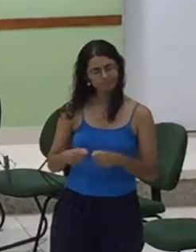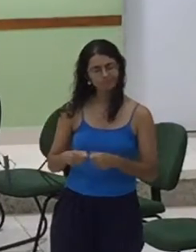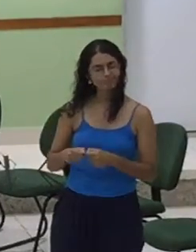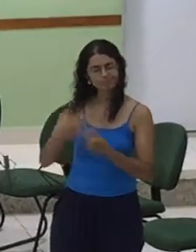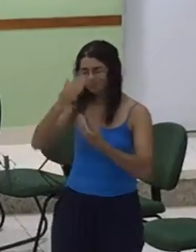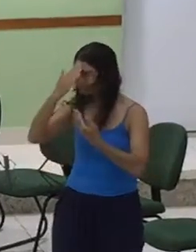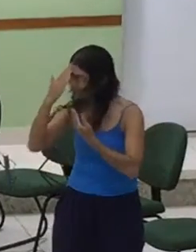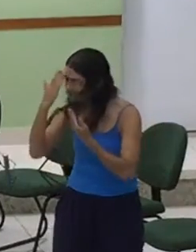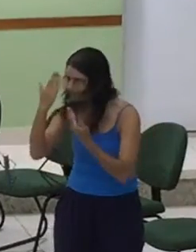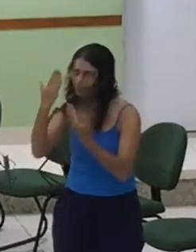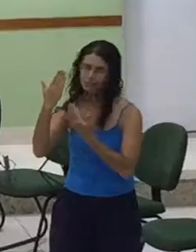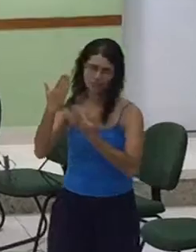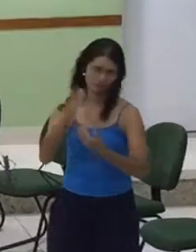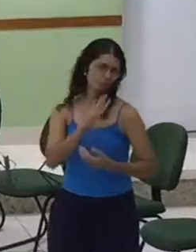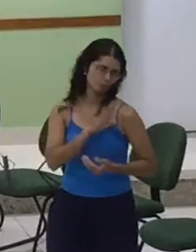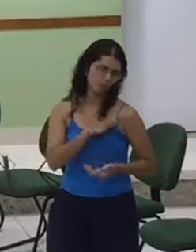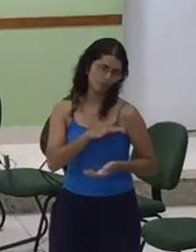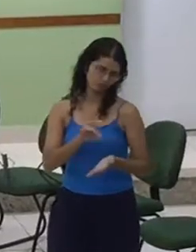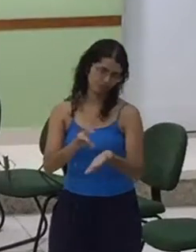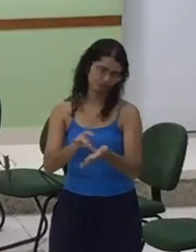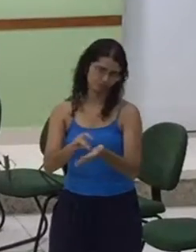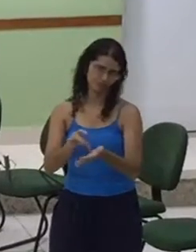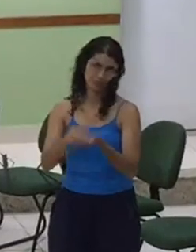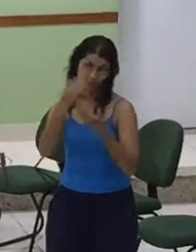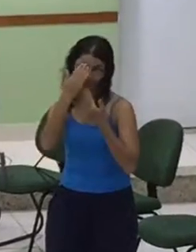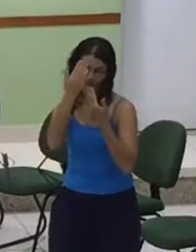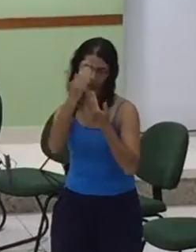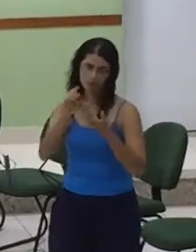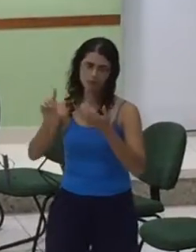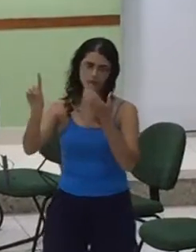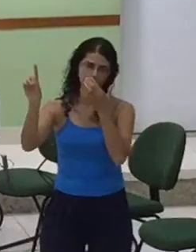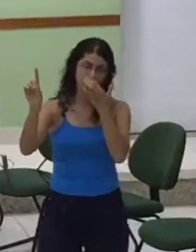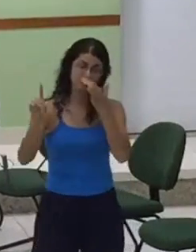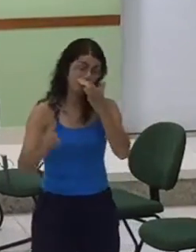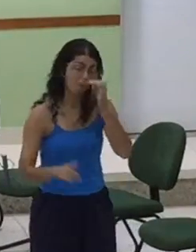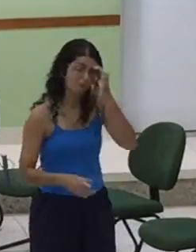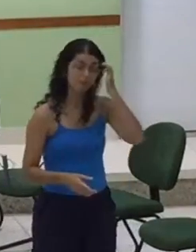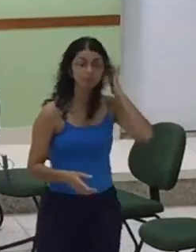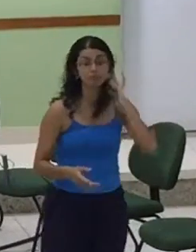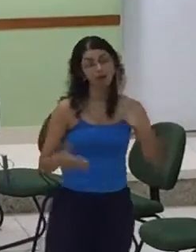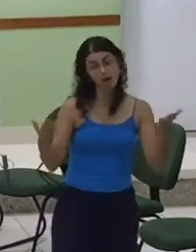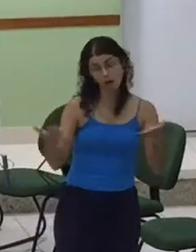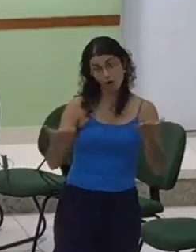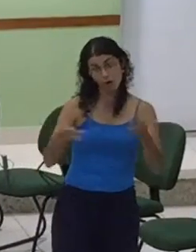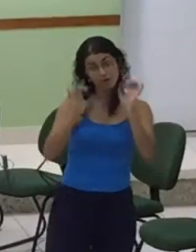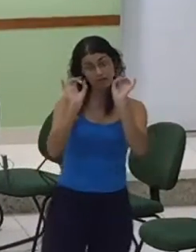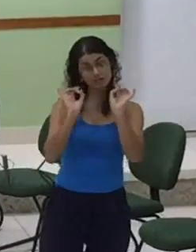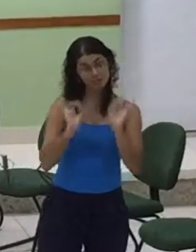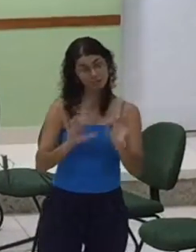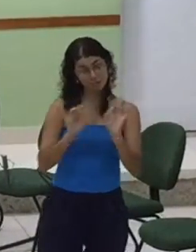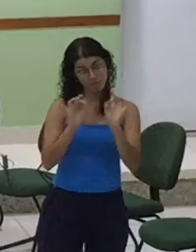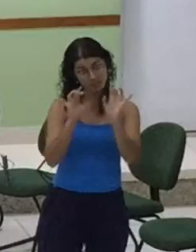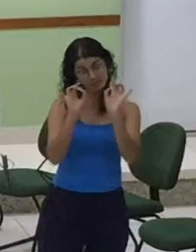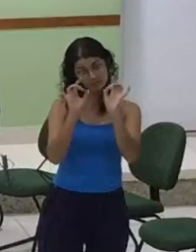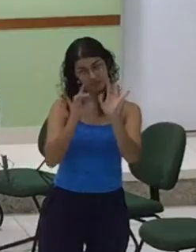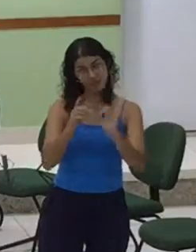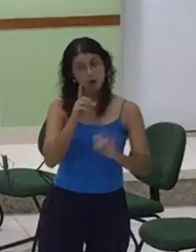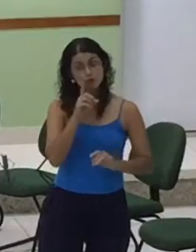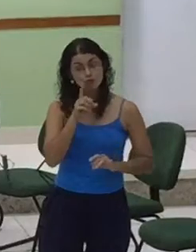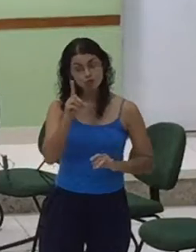do nosso coração Quero convidar Nesta homenagem ao dia das mulheres A Thalita Vai falar uma coisa assim A